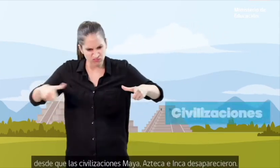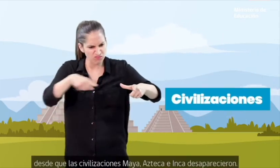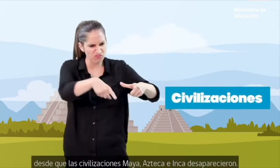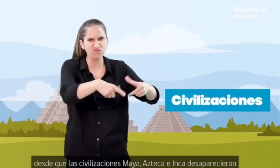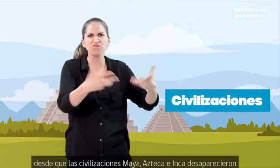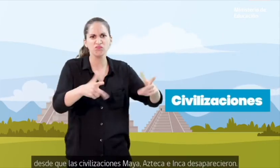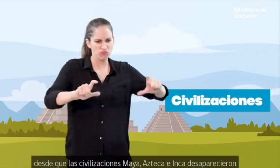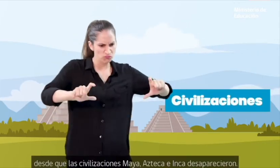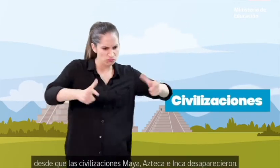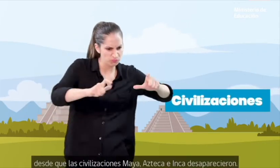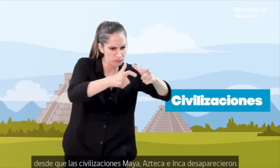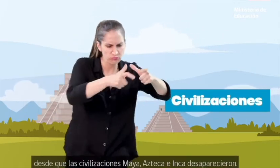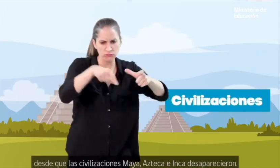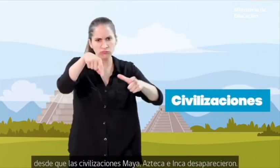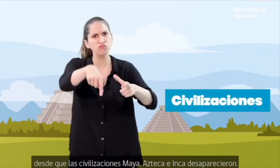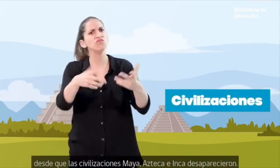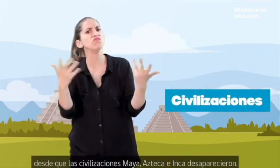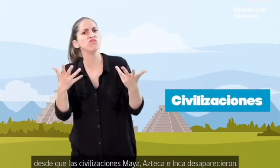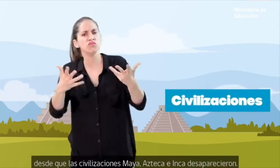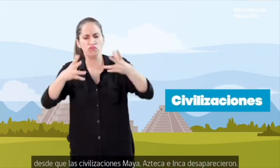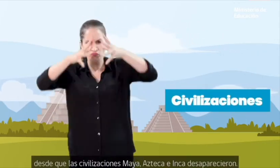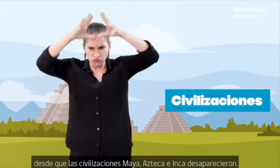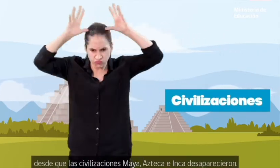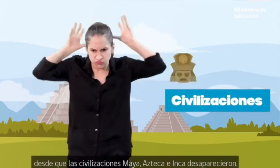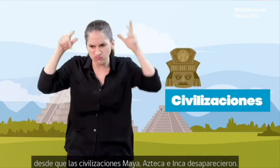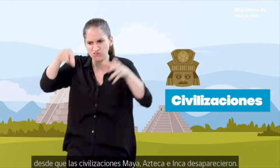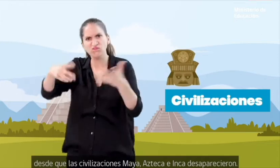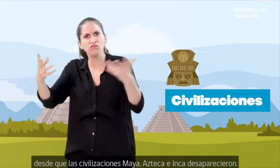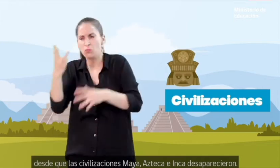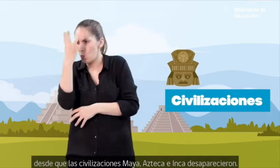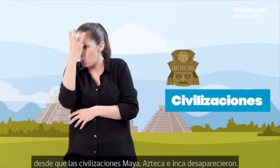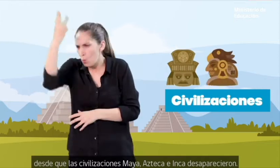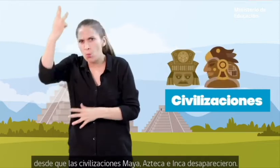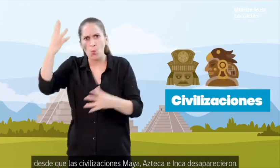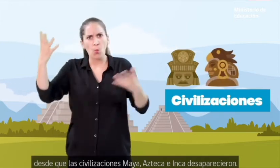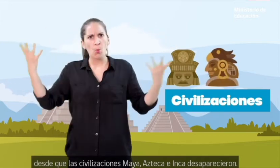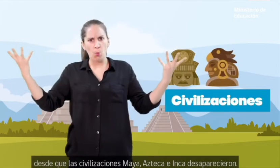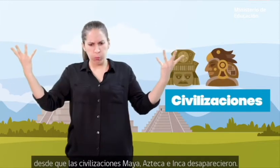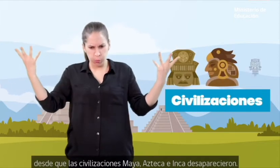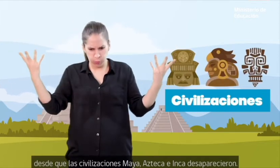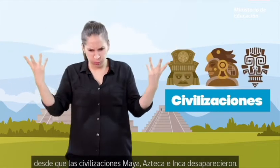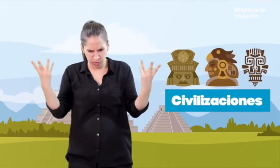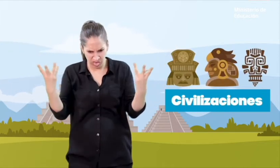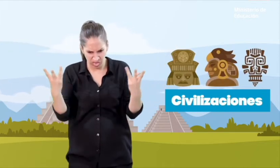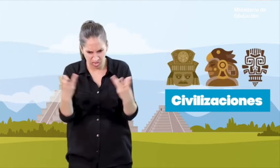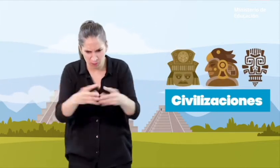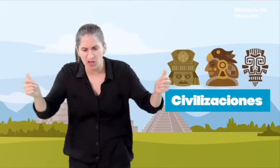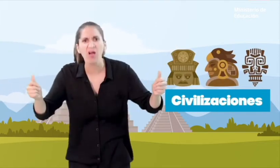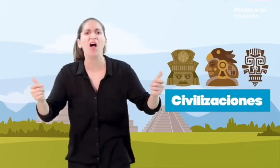desde que las civilizaciones maya, azteca e inca desaparecieron.